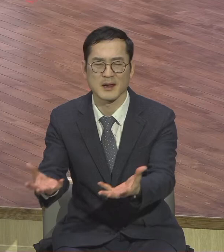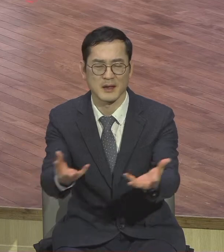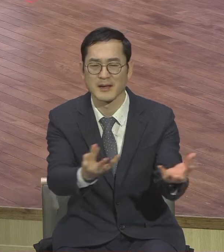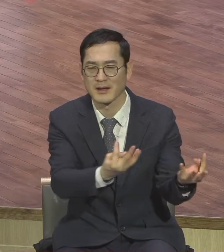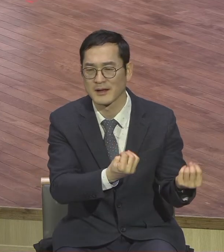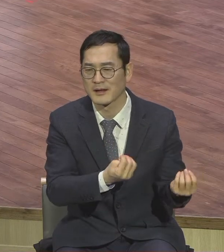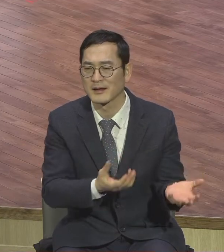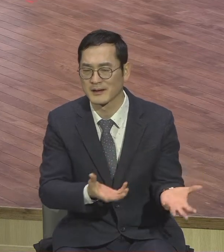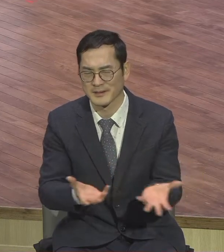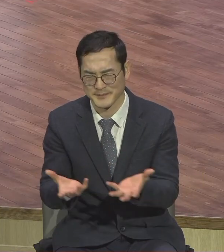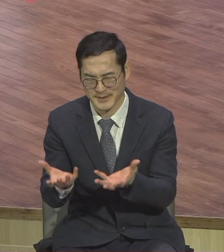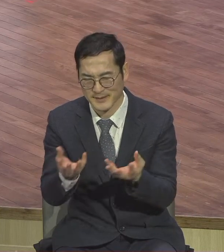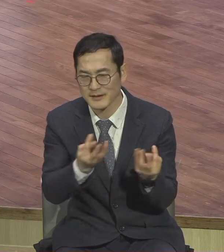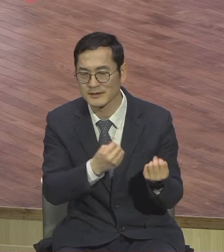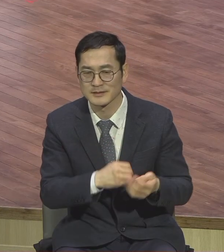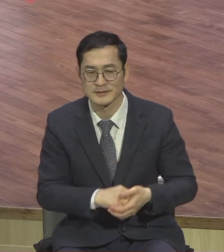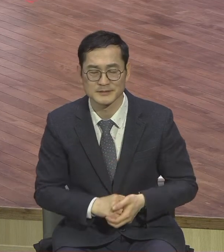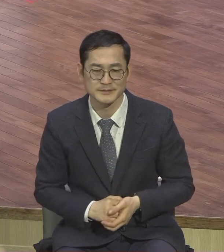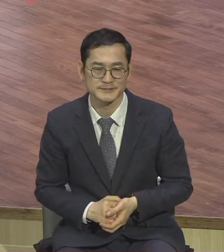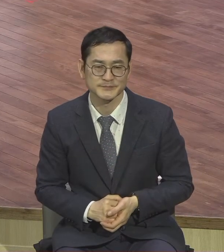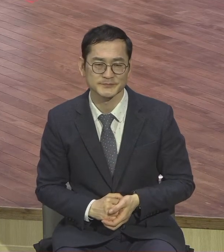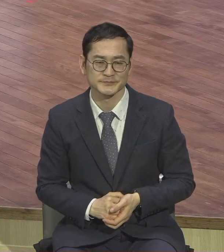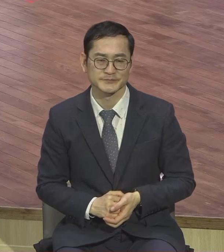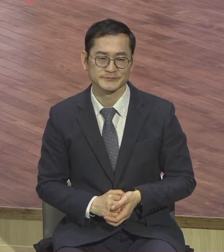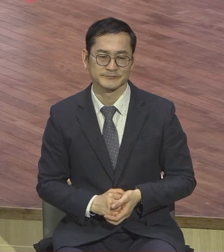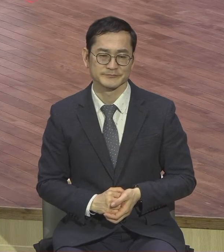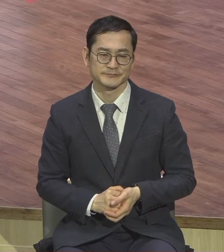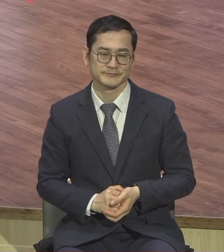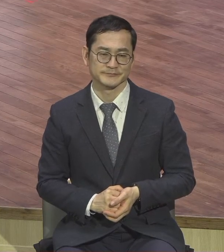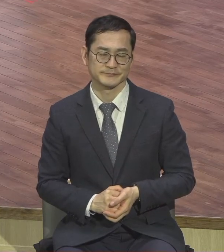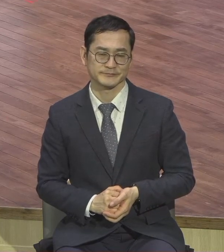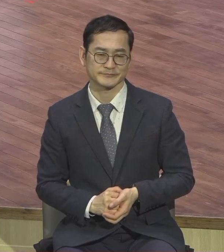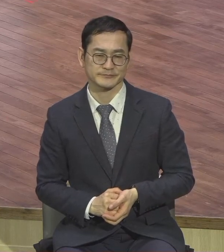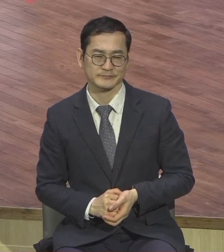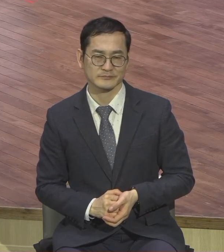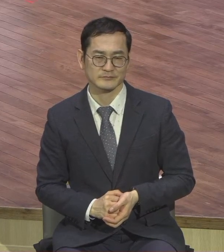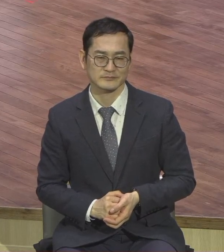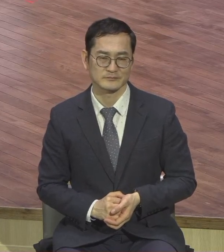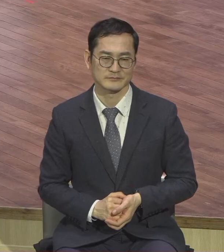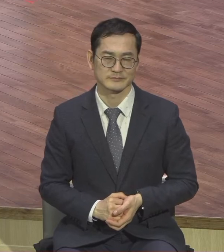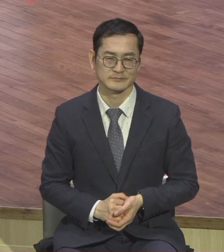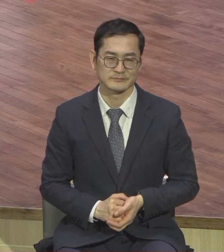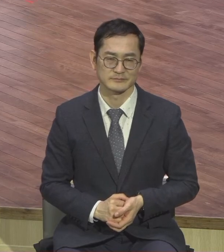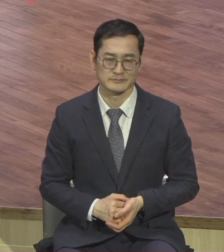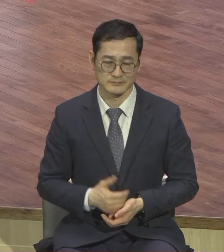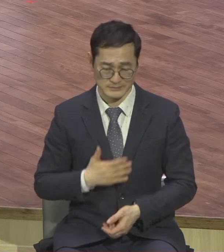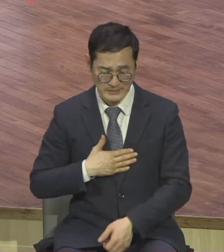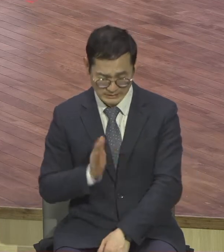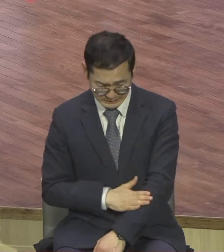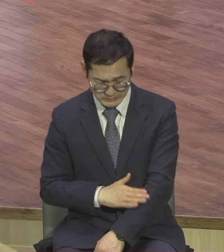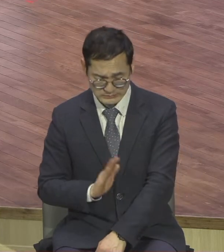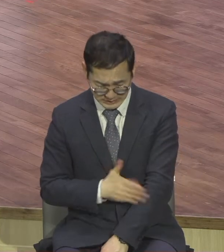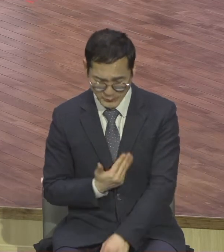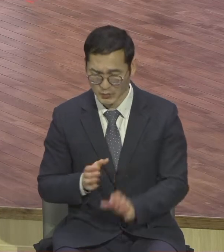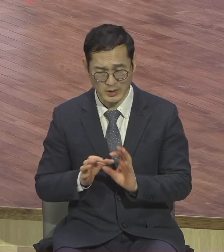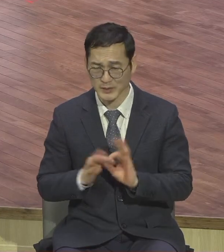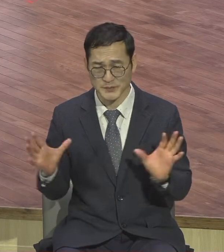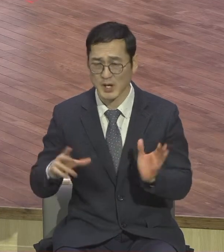문제 속에서 내가 잘했던 잘못했던 이 문제 속에서